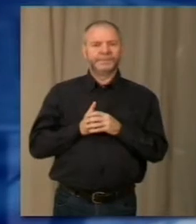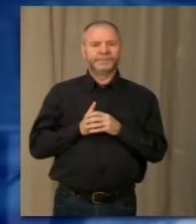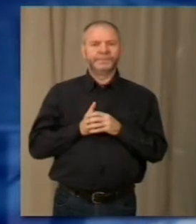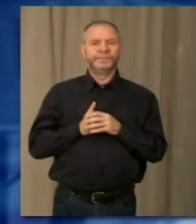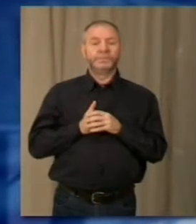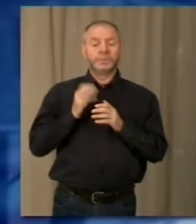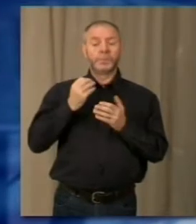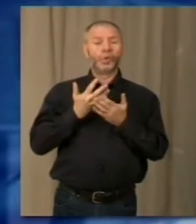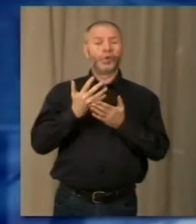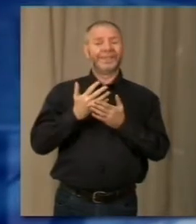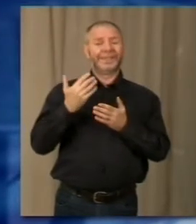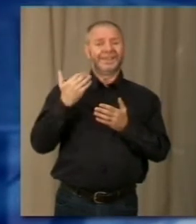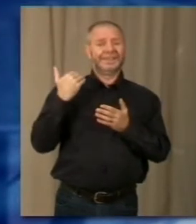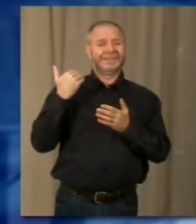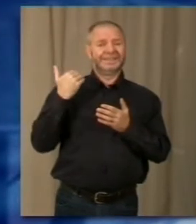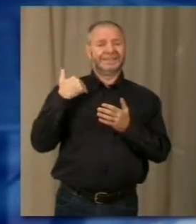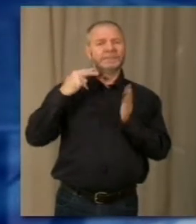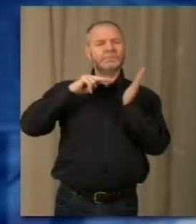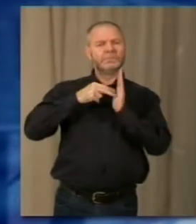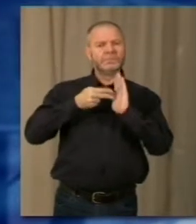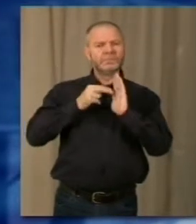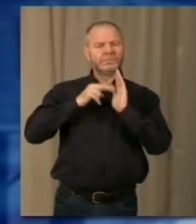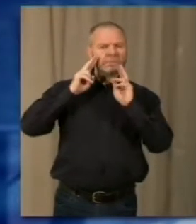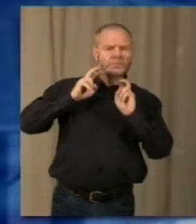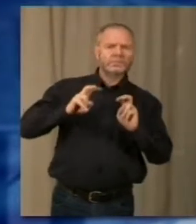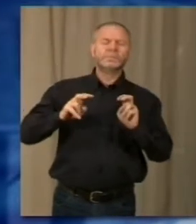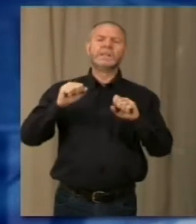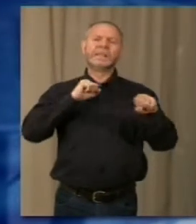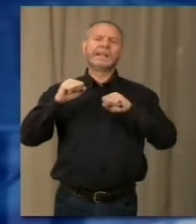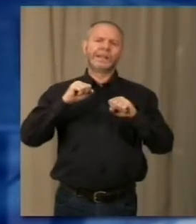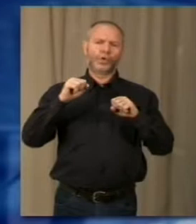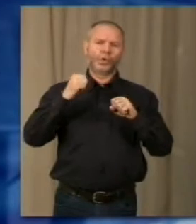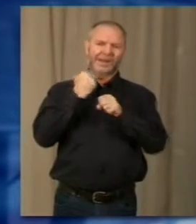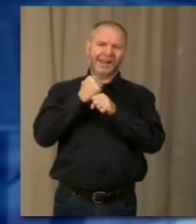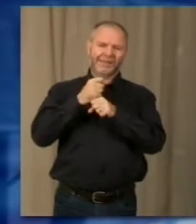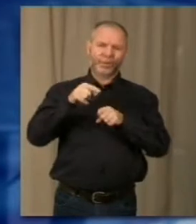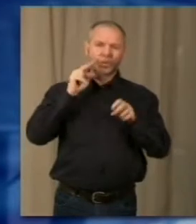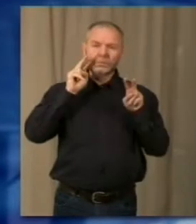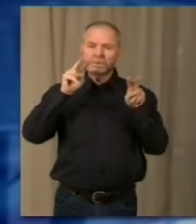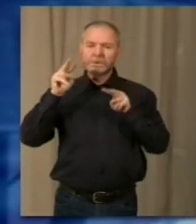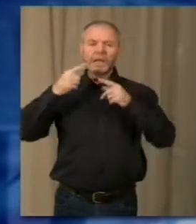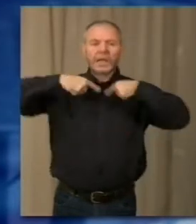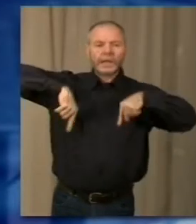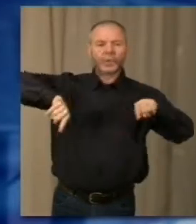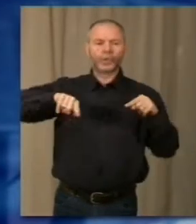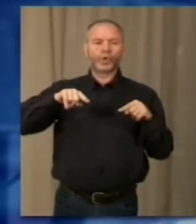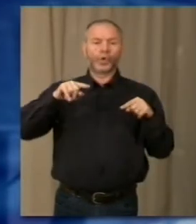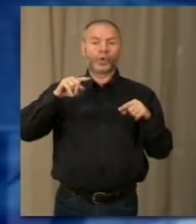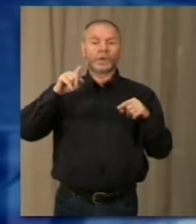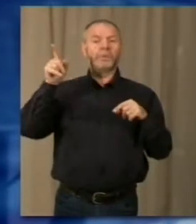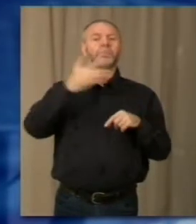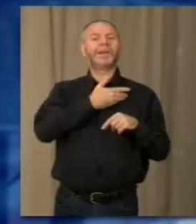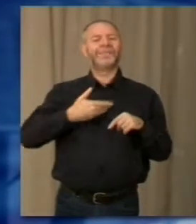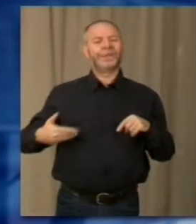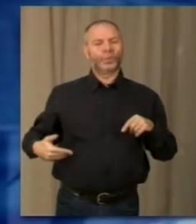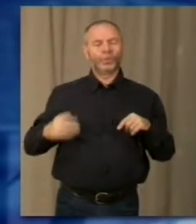notizia è arrivata questa mattina dal geologo Italo Isoli, direttore dei lavori sul difficile cantiere durante la riunione convocata in prefettura per fare